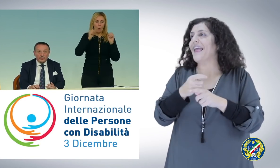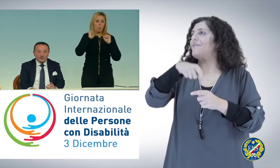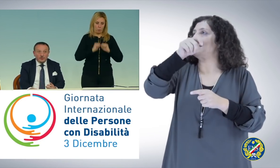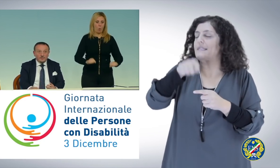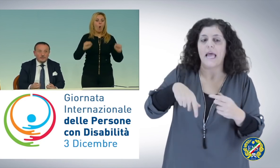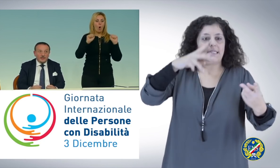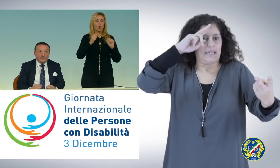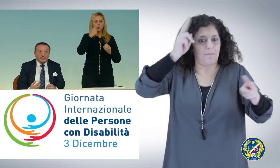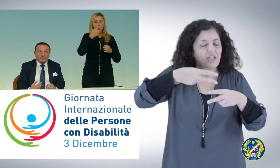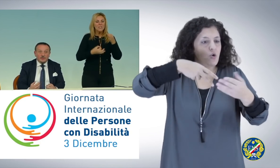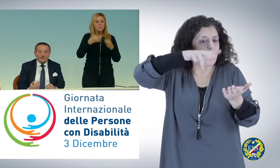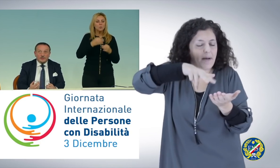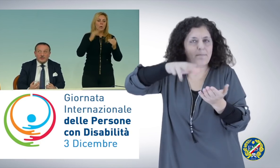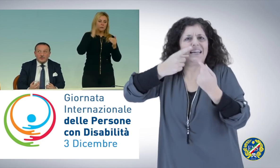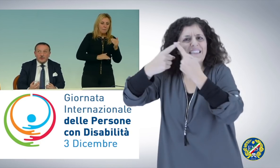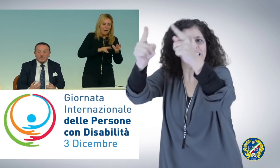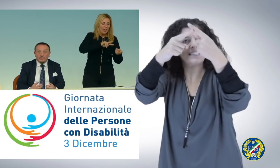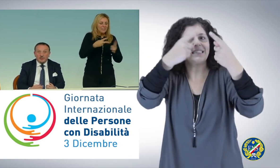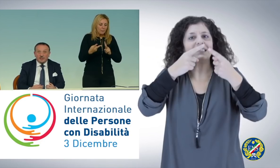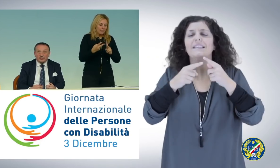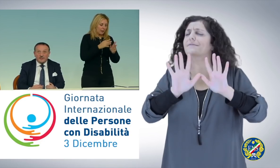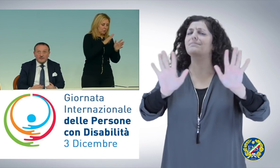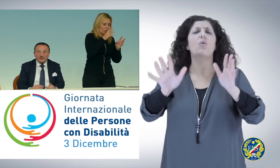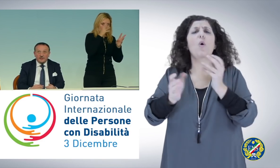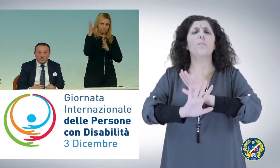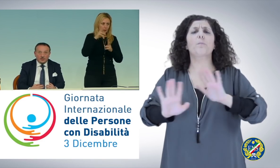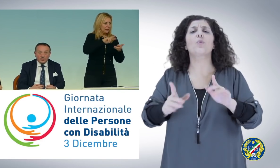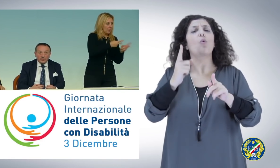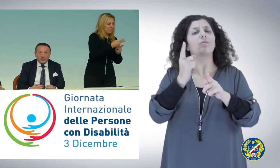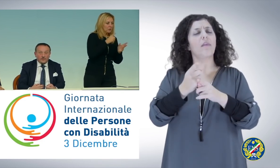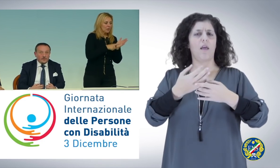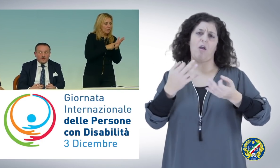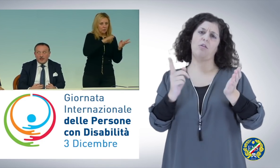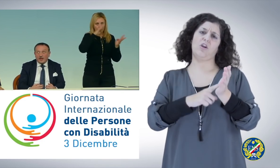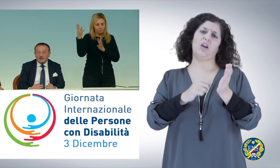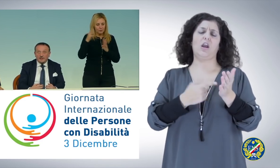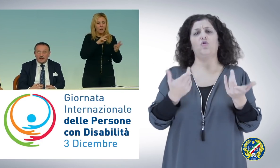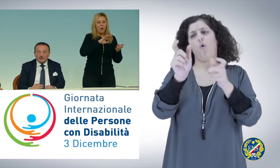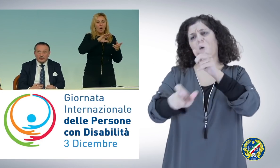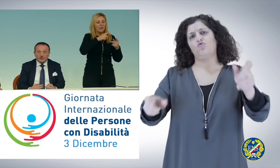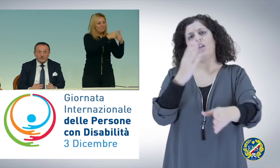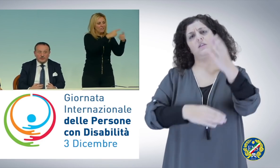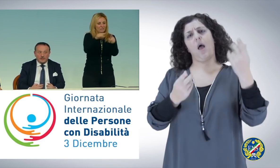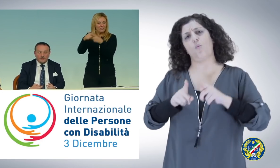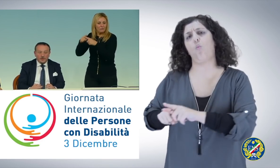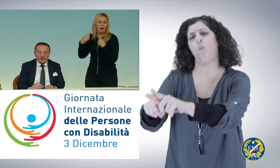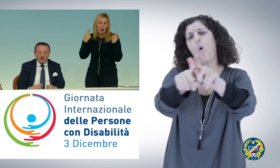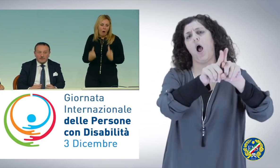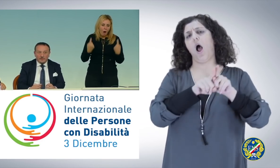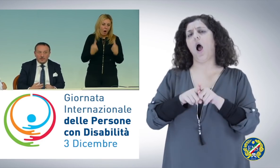meno giurisprudenza, meno interpretazione e quindi una certezza del diritto che forse sta attendendo da troppo tempo nei confronti